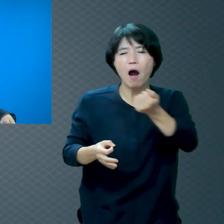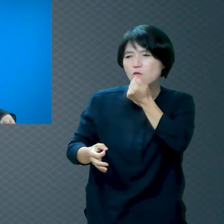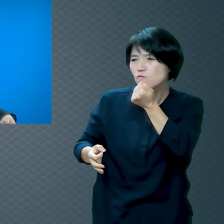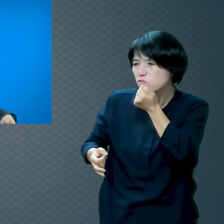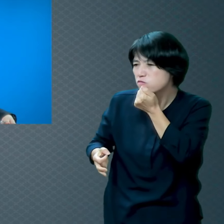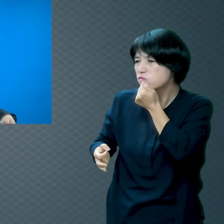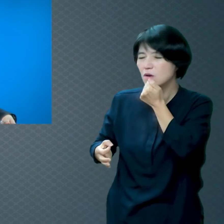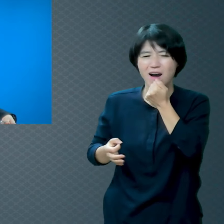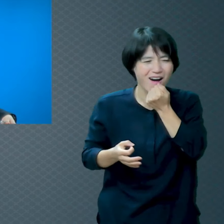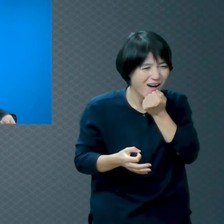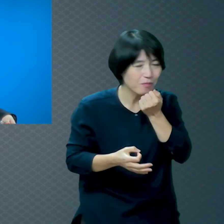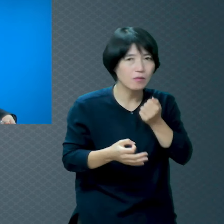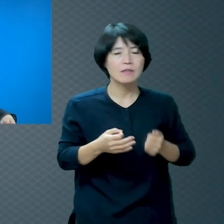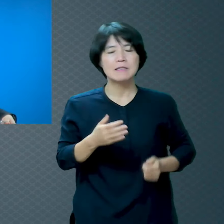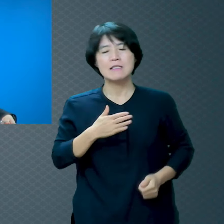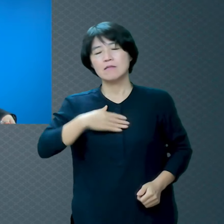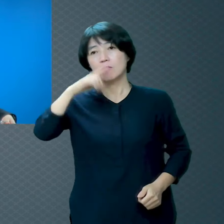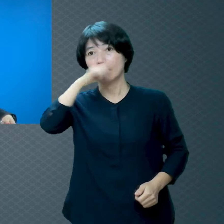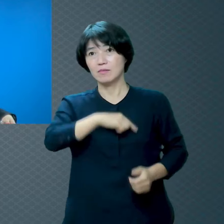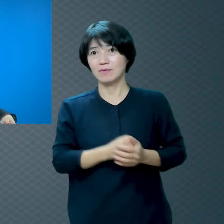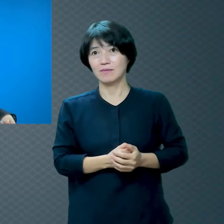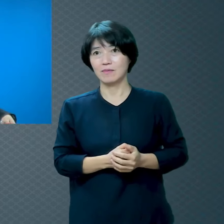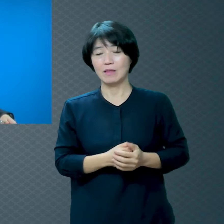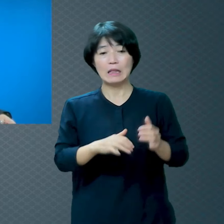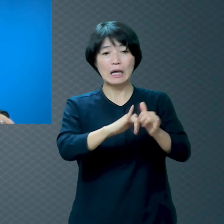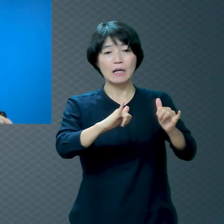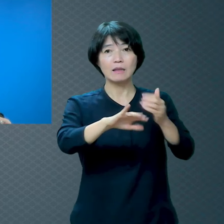마음이 그런 거예요 항상 자기 중심적으로